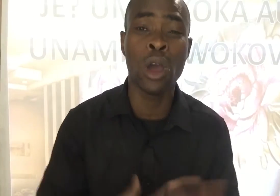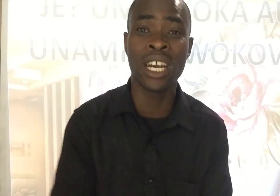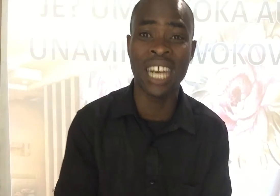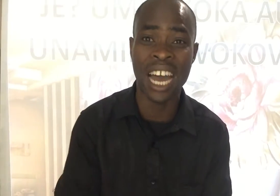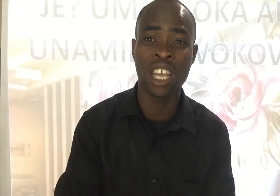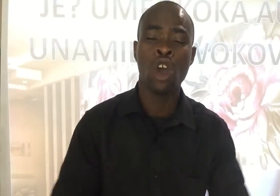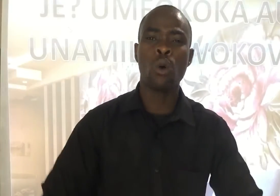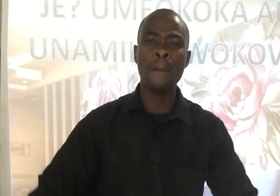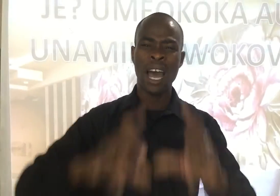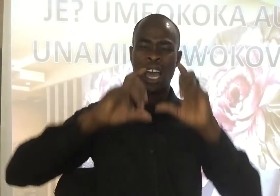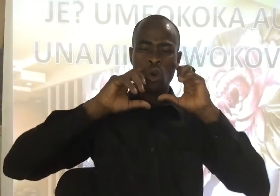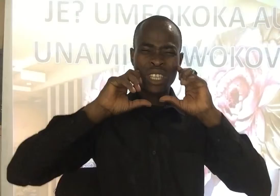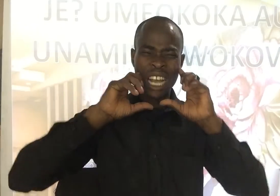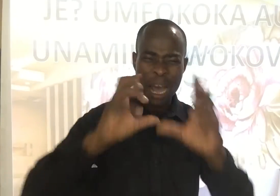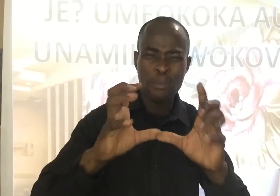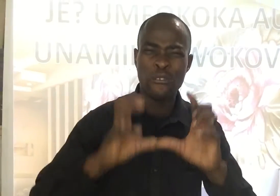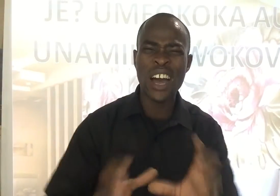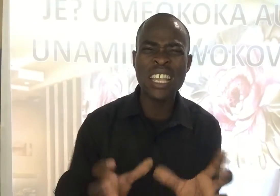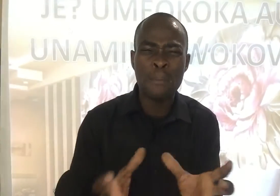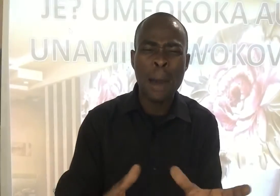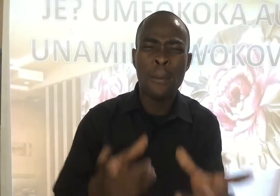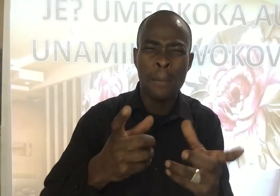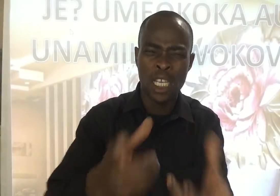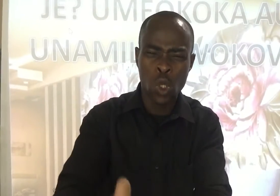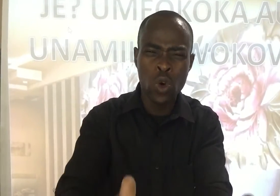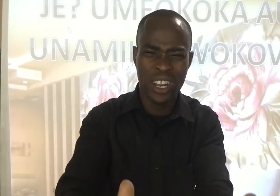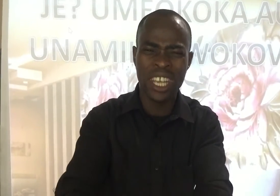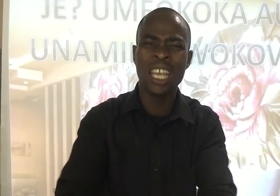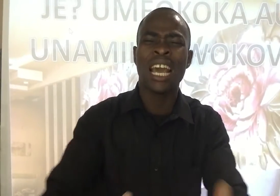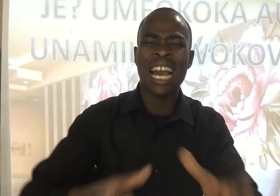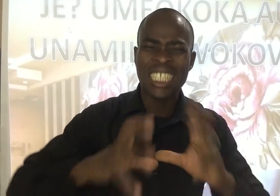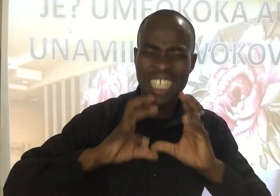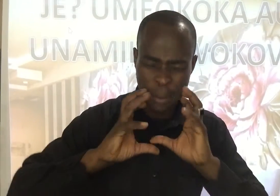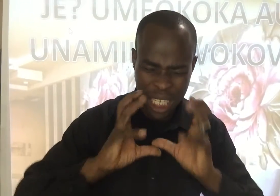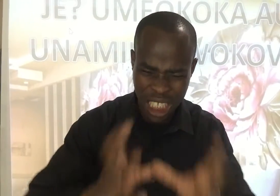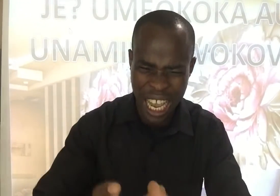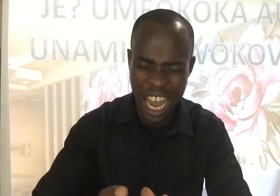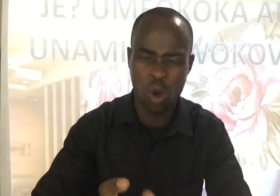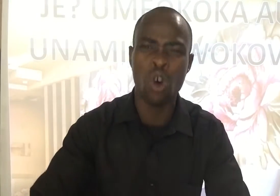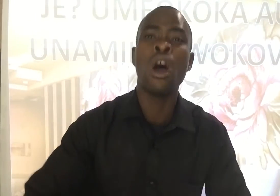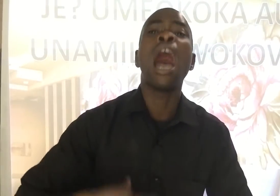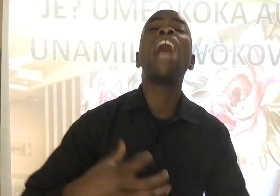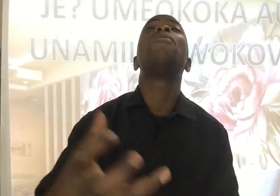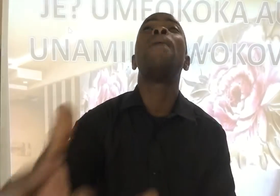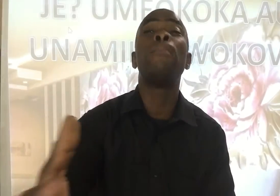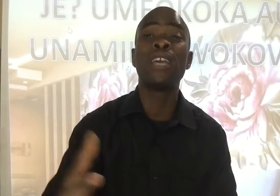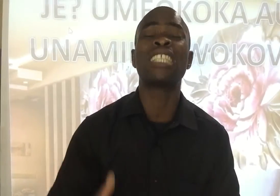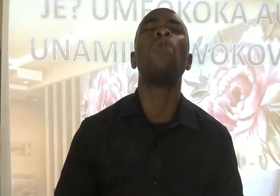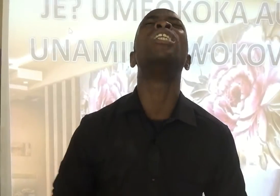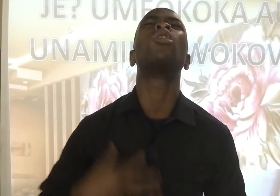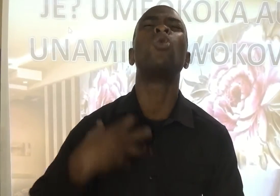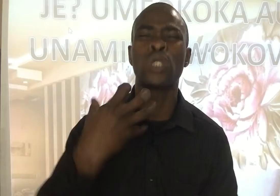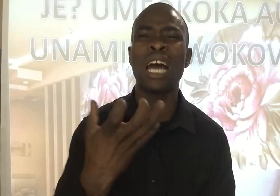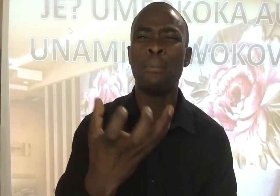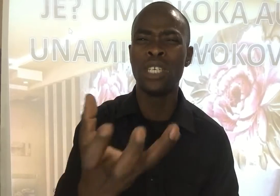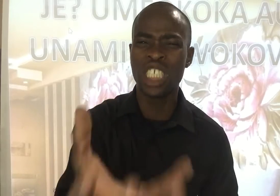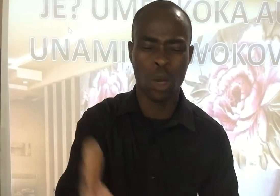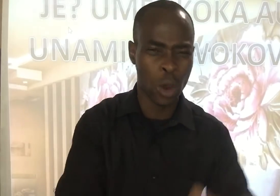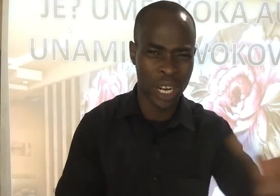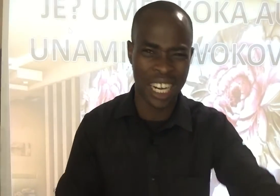wewe ni nani Kwamba utakapo fanya mambo mazuri Katika maisha yako Hayo mambo ya taweza kukutambulisha wewe ni